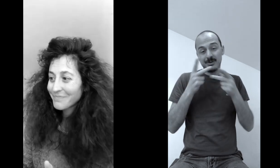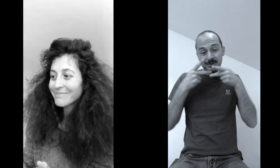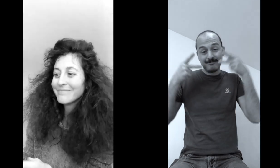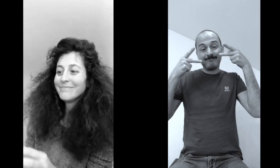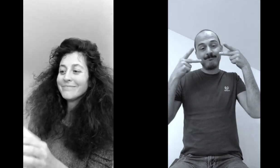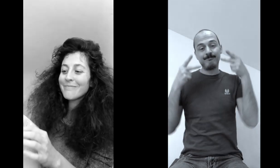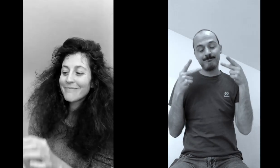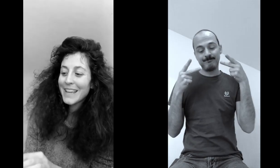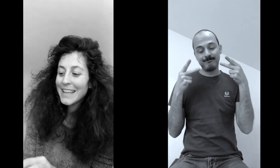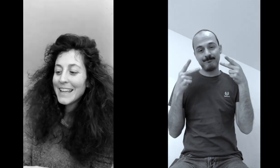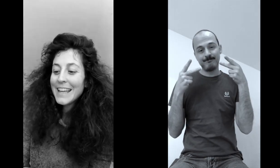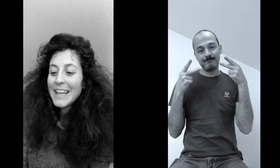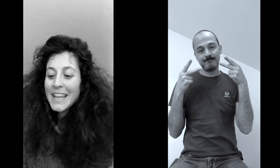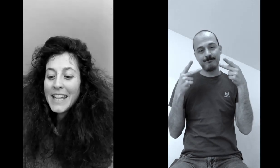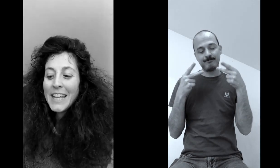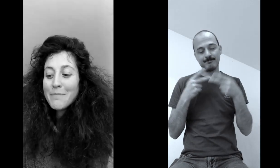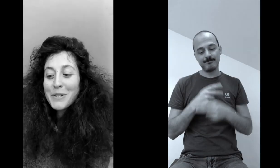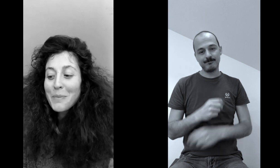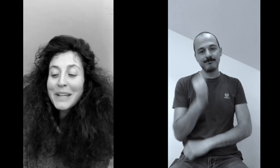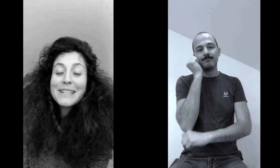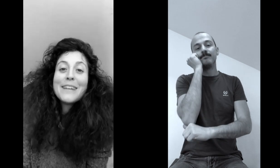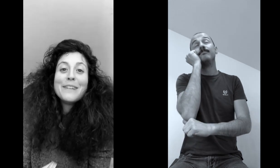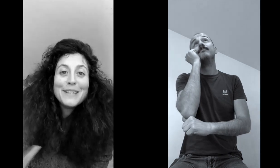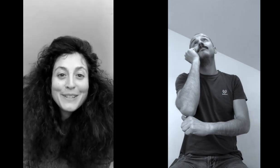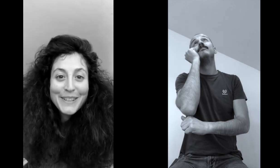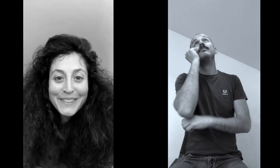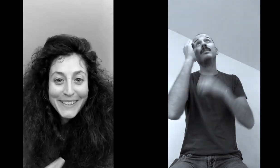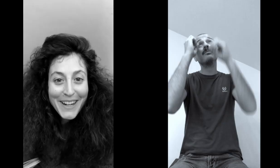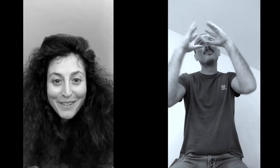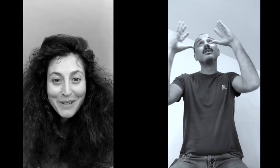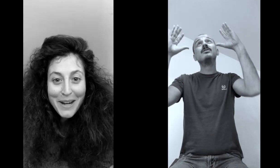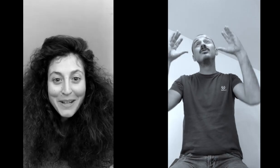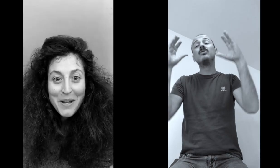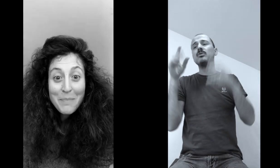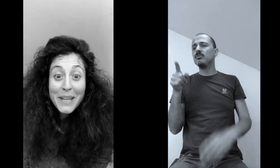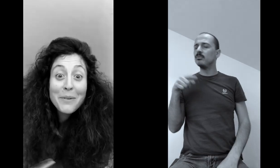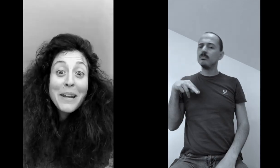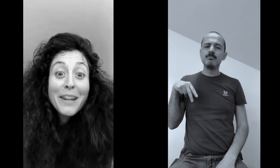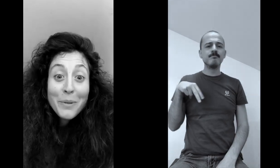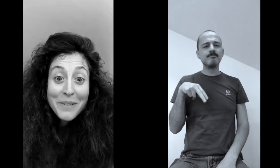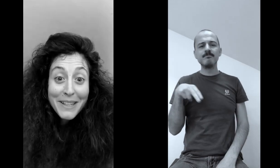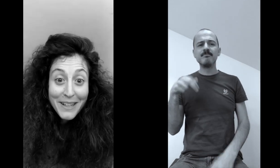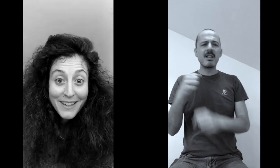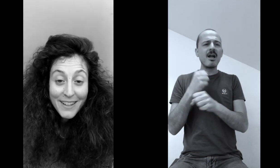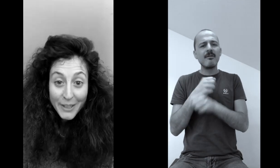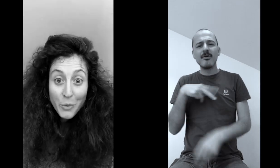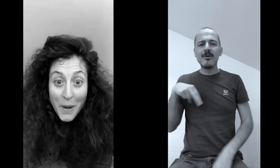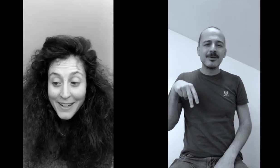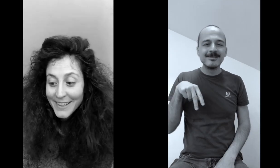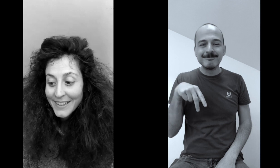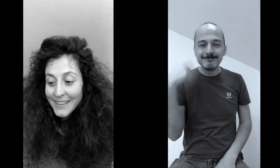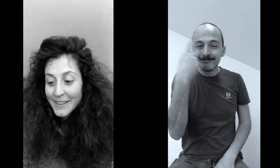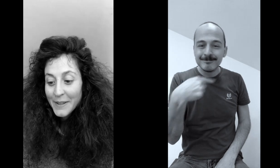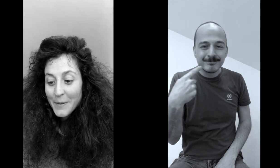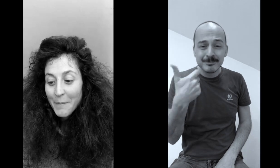immagino poi che sei felice di andare a lavorare perché quella è la sua vita il tuo